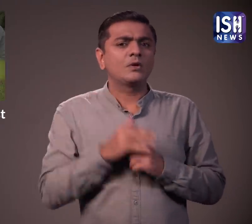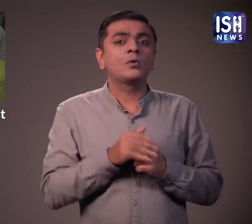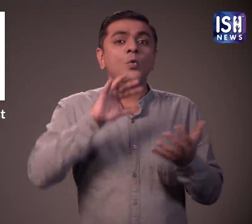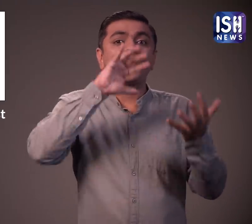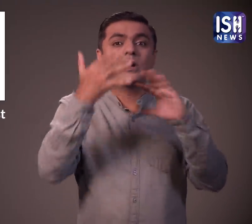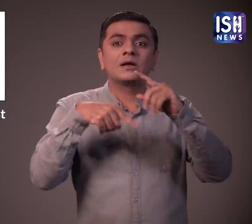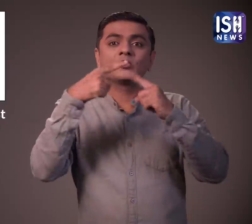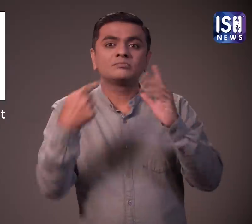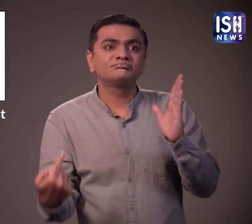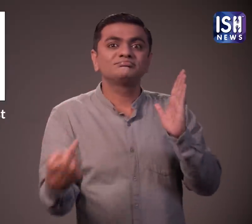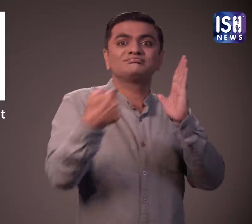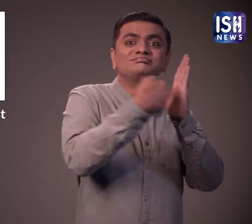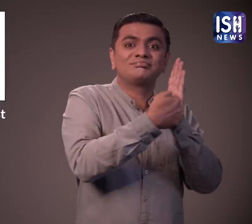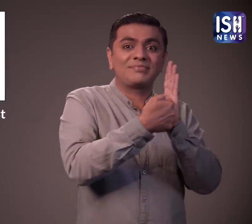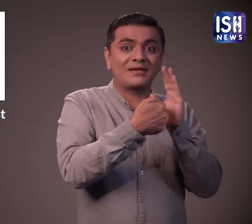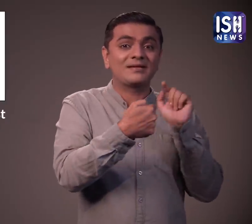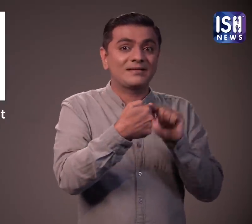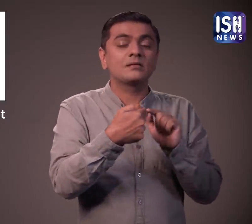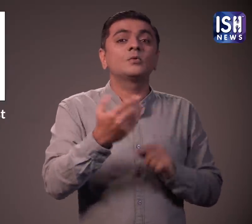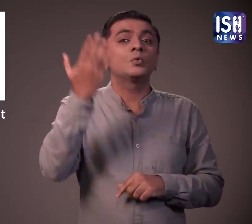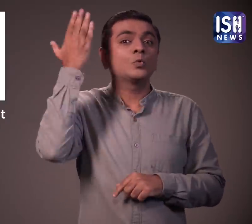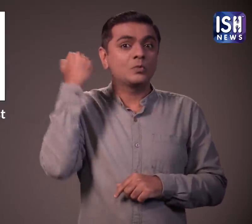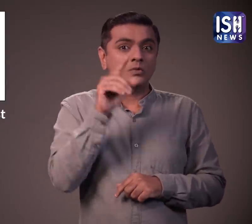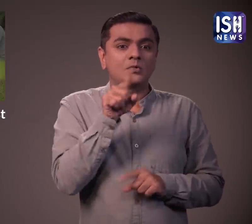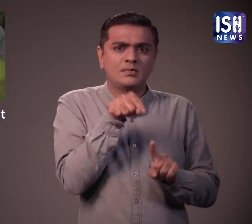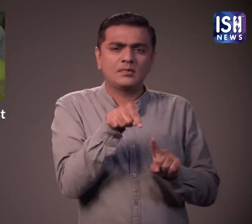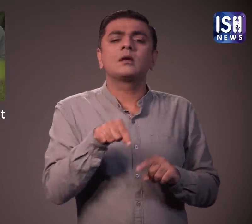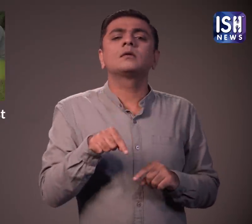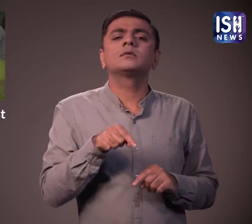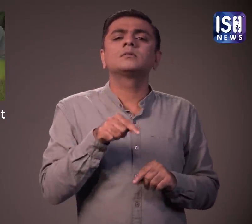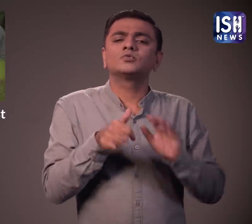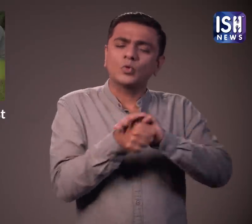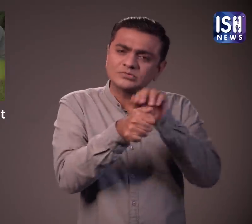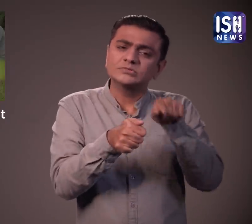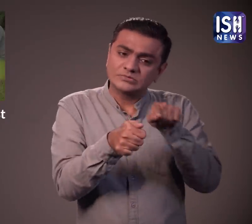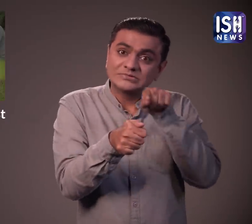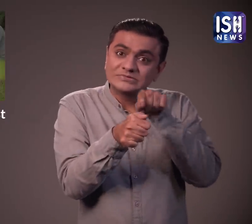तुई मलीला नाम का एक और कच्वा जो 188 साल का था